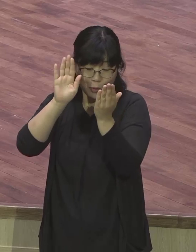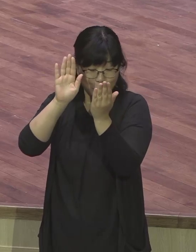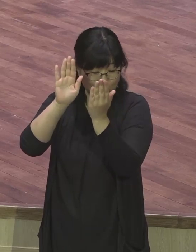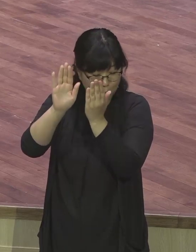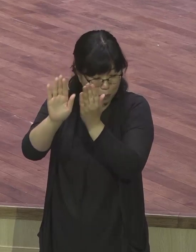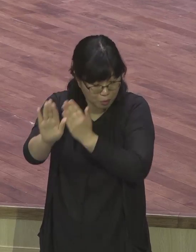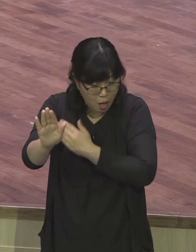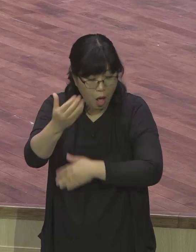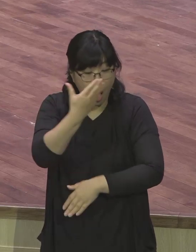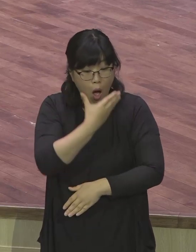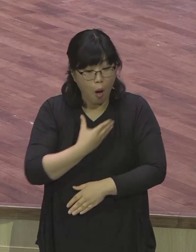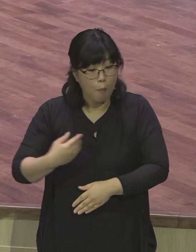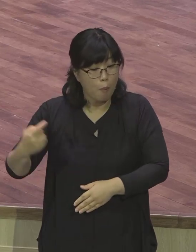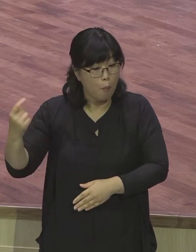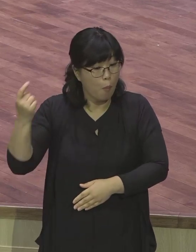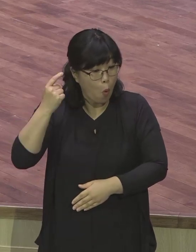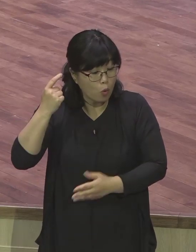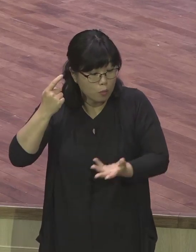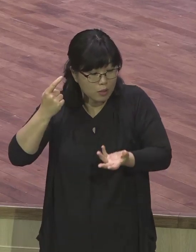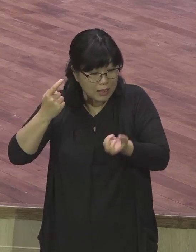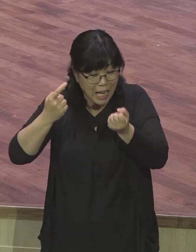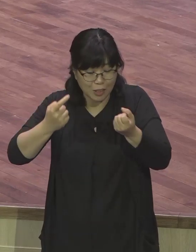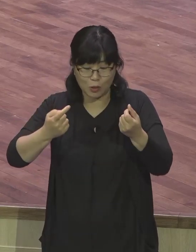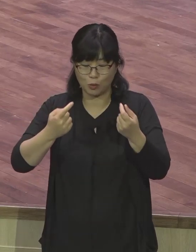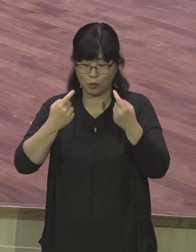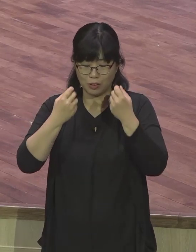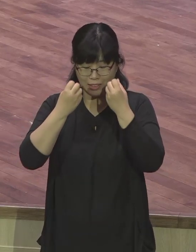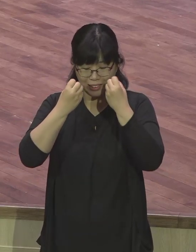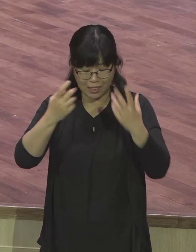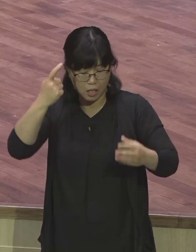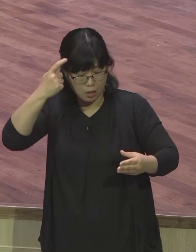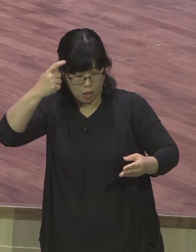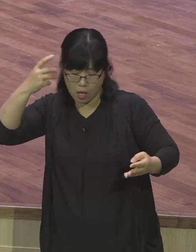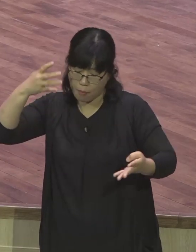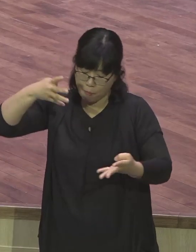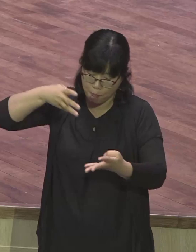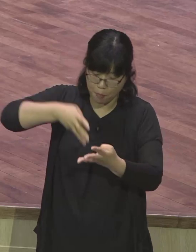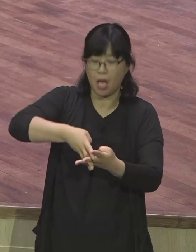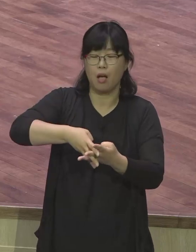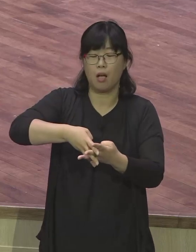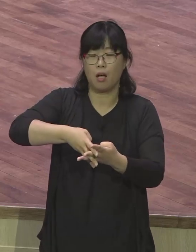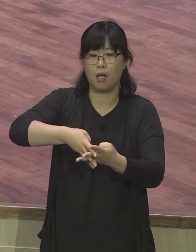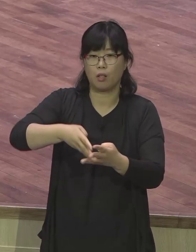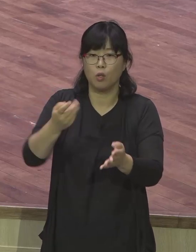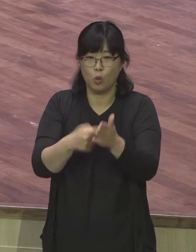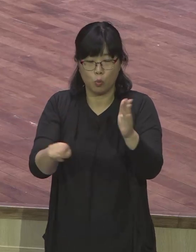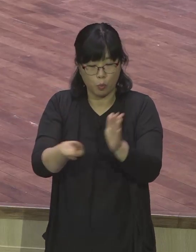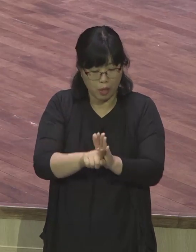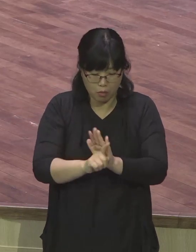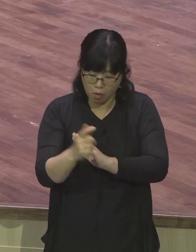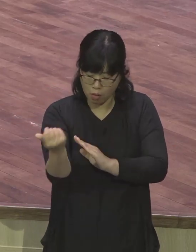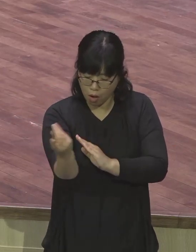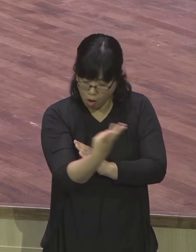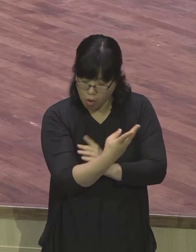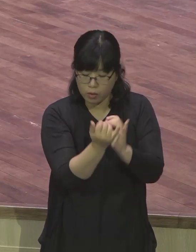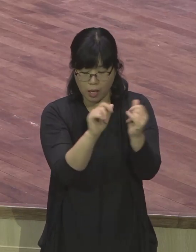새틀 속으로 들어갈 수 있도록 많은 은혜와 만남의 축복을 주셨습니다 그러면서 바울에게는